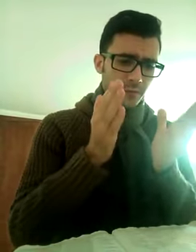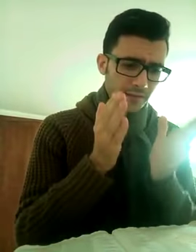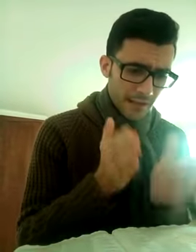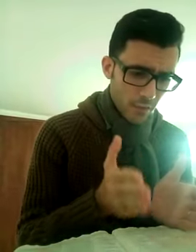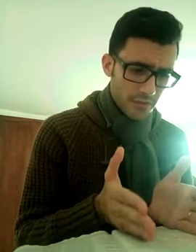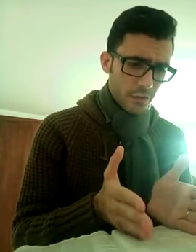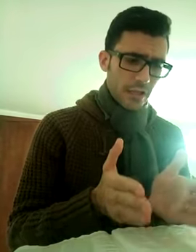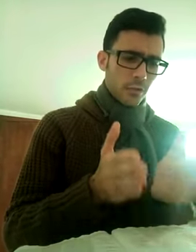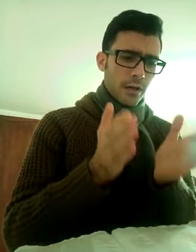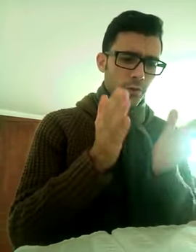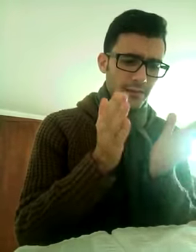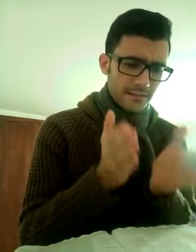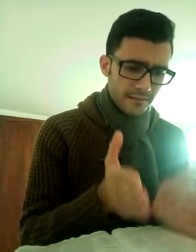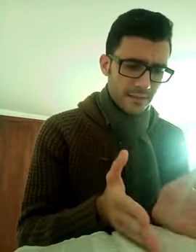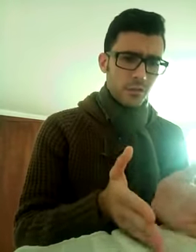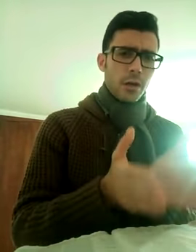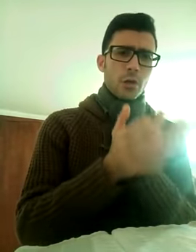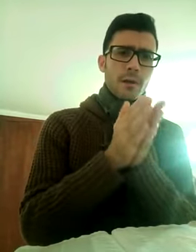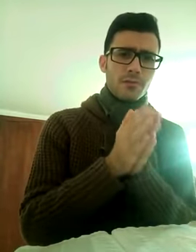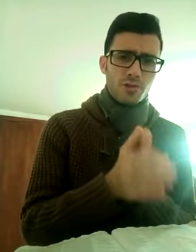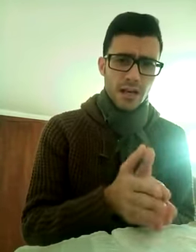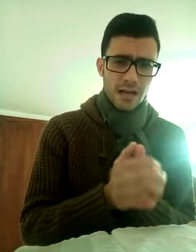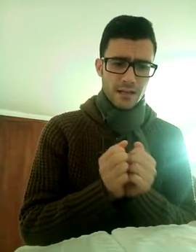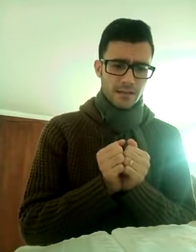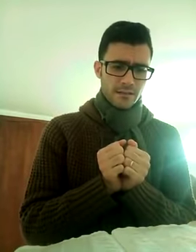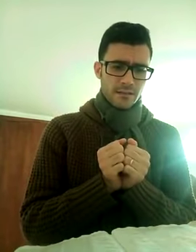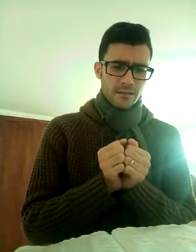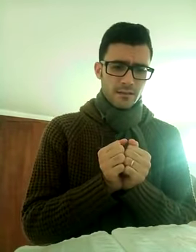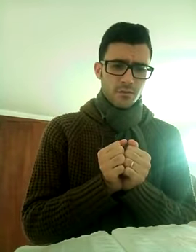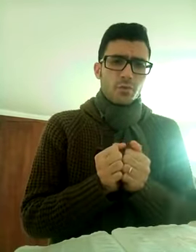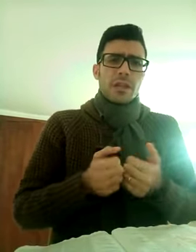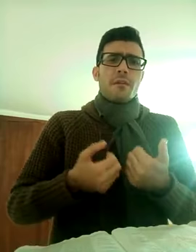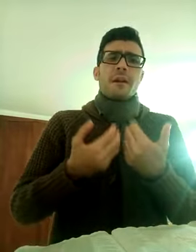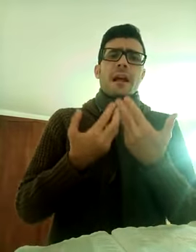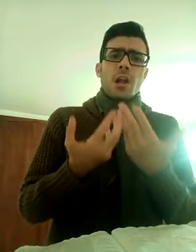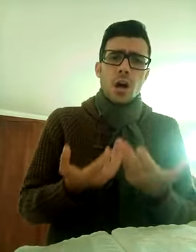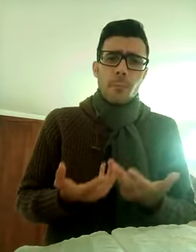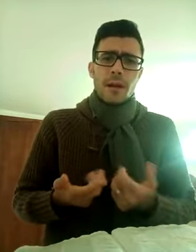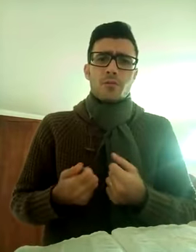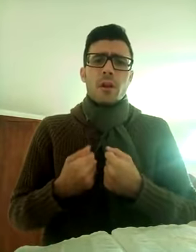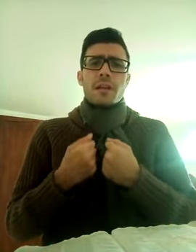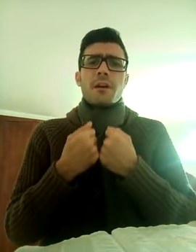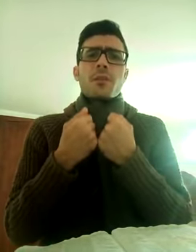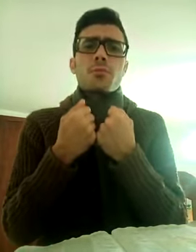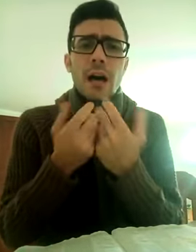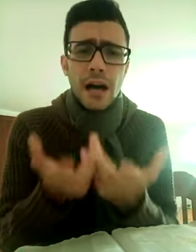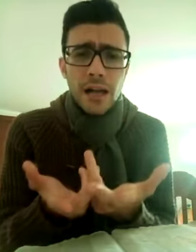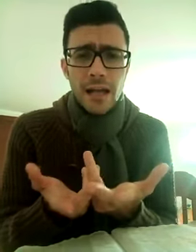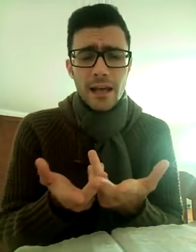fratello e una sorella non vanno vestiti, non vanno mangiare, tu devi fare l'opera, tu la devi aiutare,